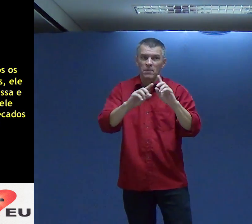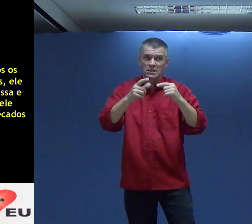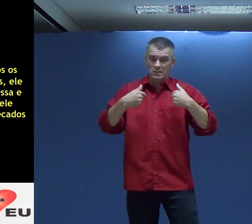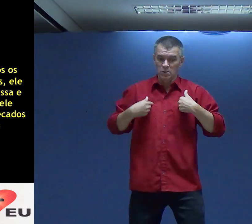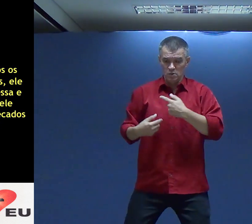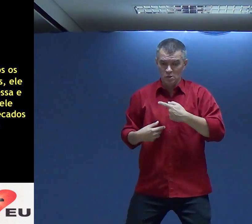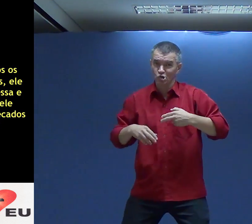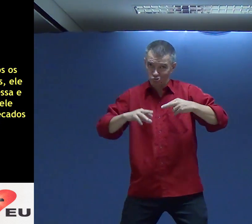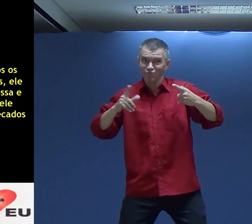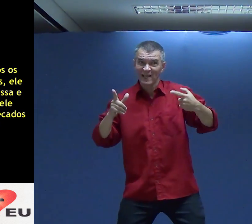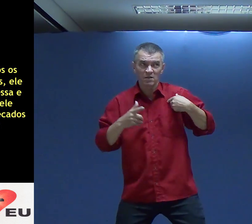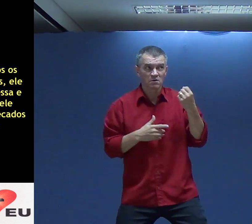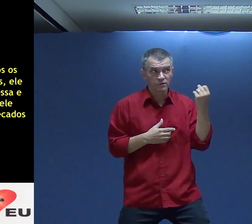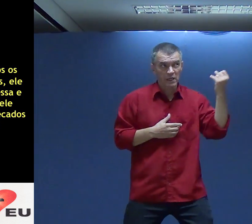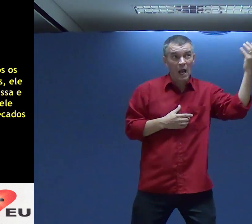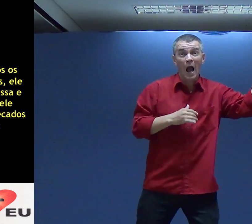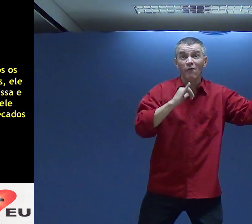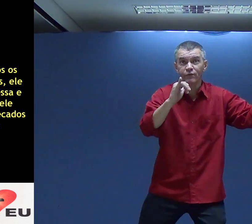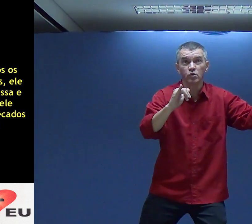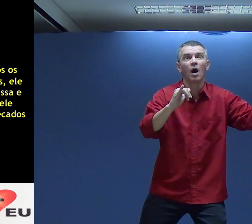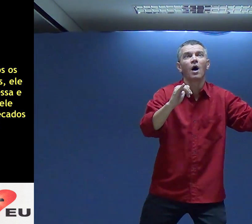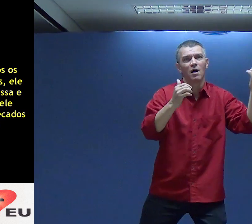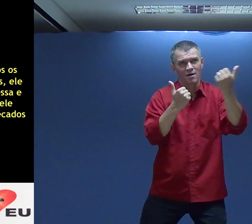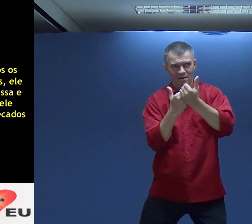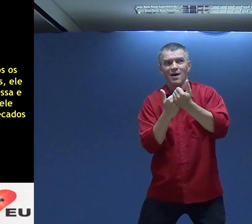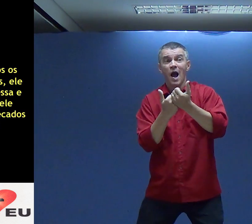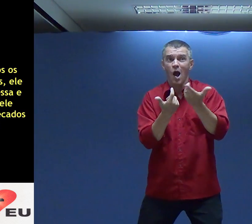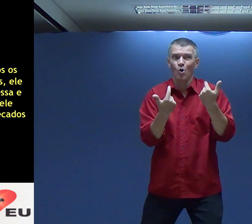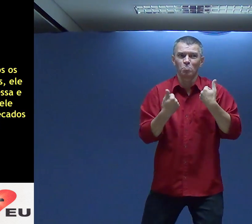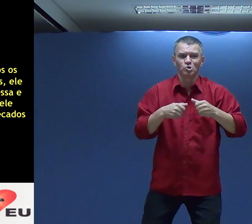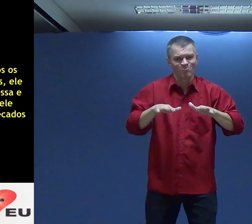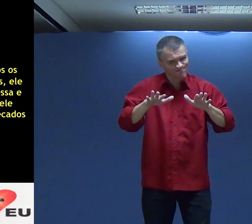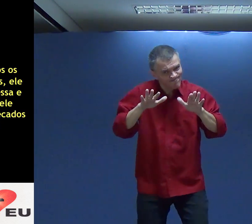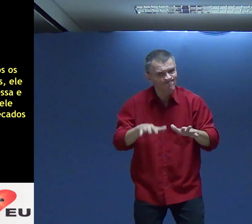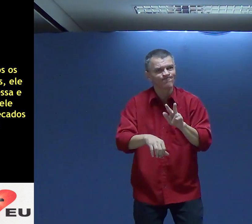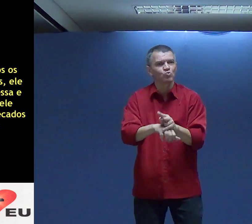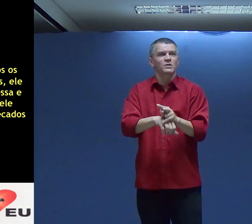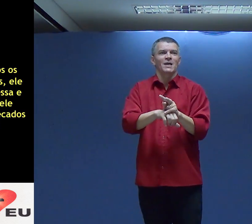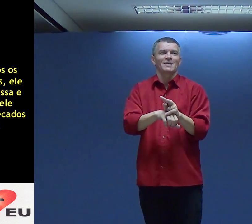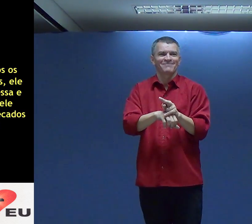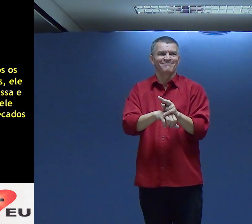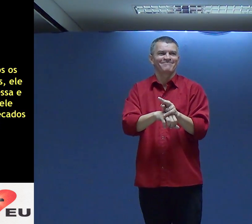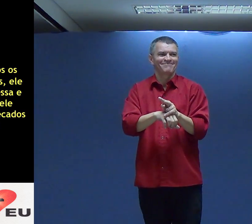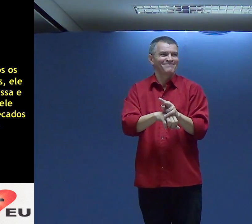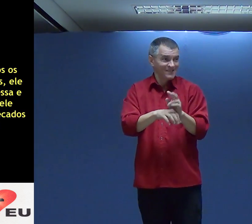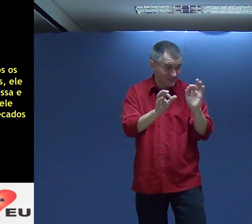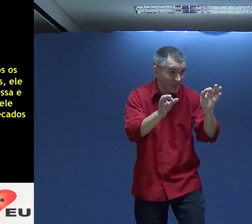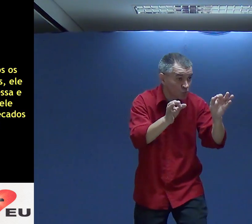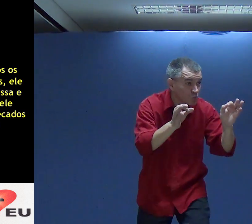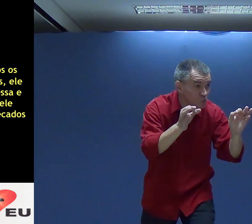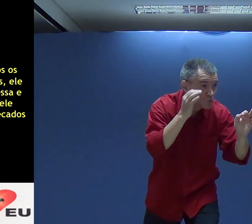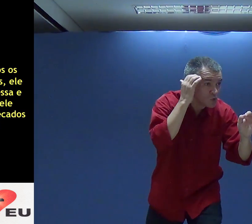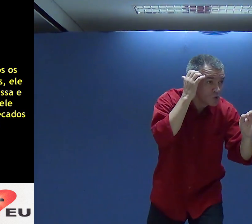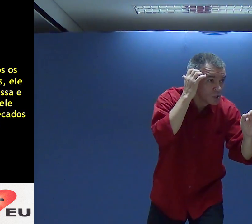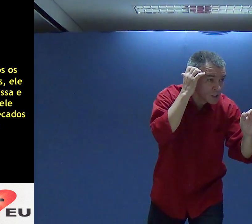Pessoas Representantes Do Ministério Faltam Perman Perman Independente De Se Pessoas